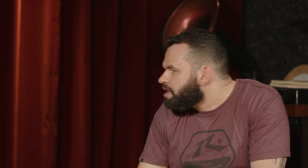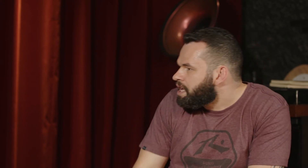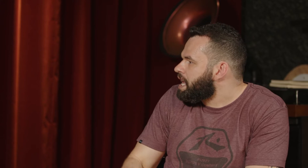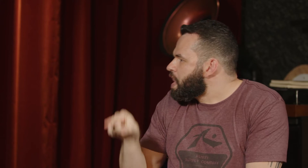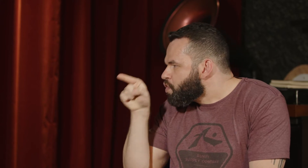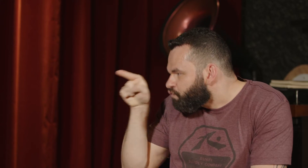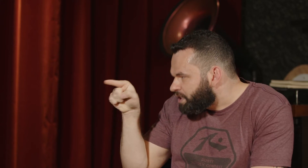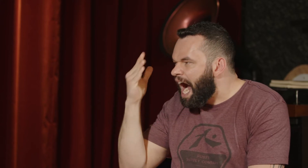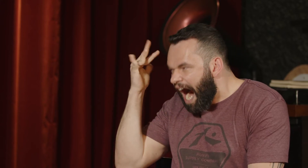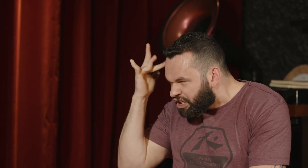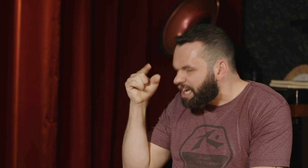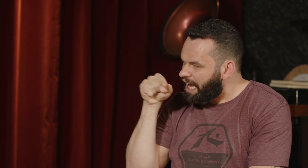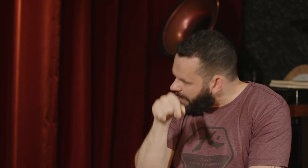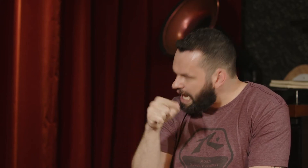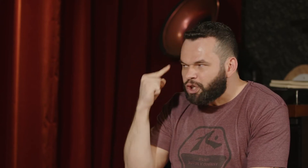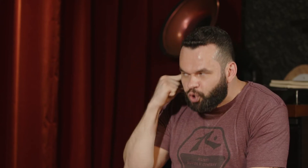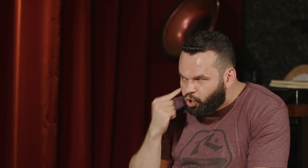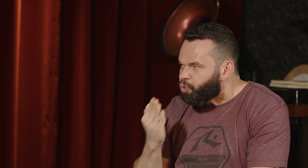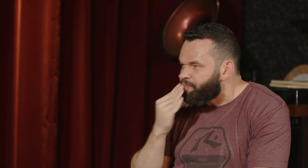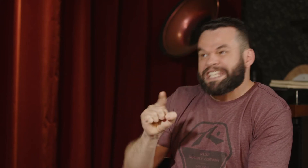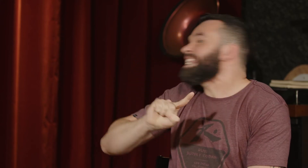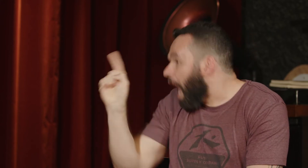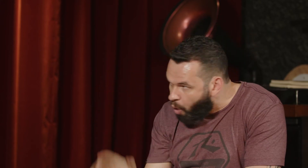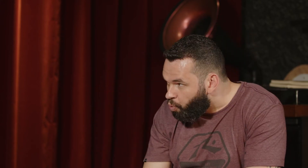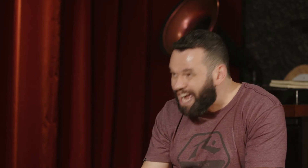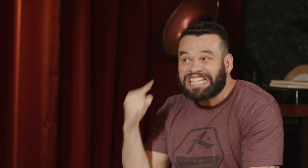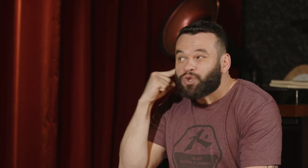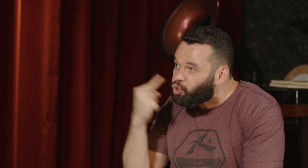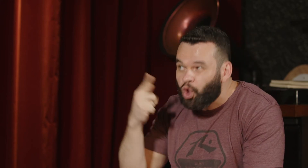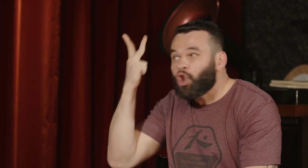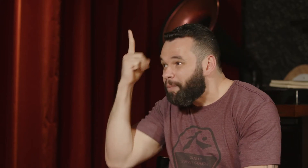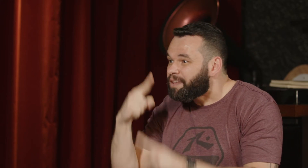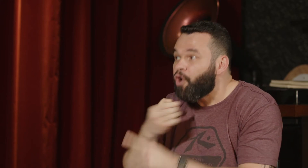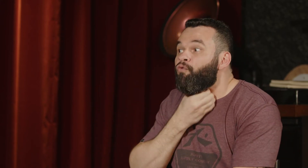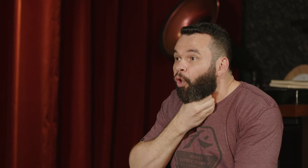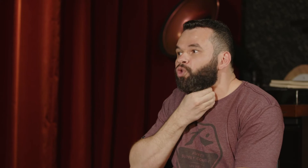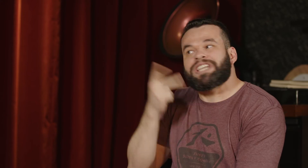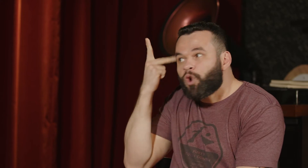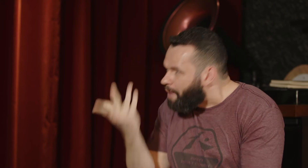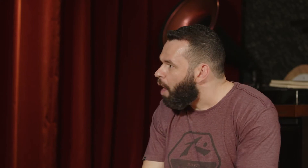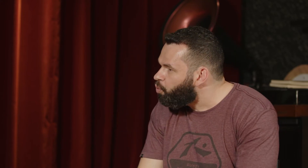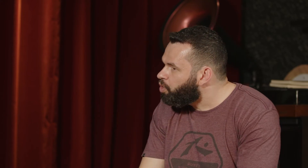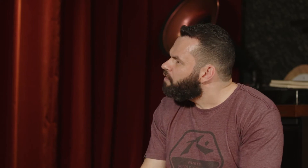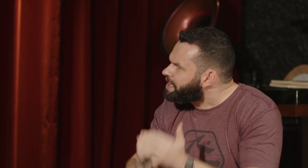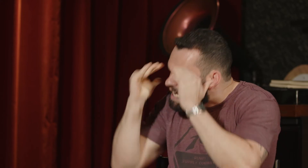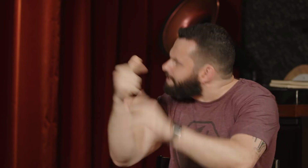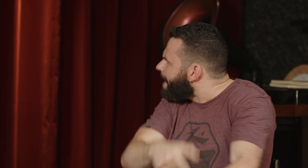calma. E foi lá, você acha que ele é surdo, mudo? Não, não é. Meu filho é um surdo, ele tem voz, ele tem língua.